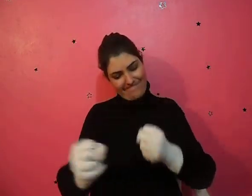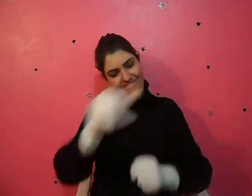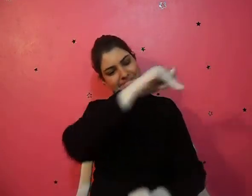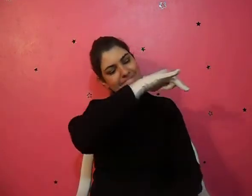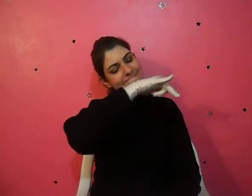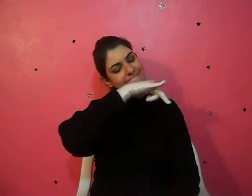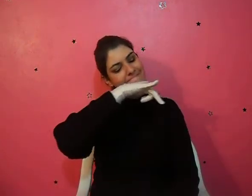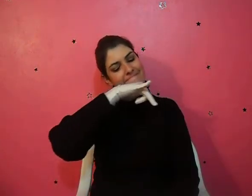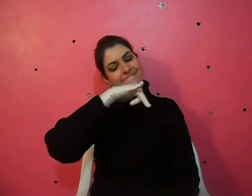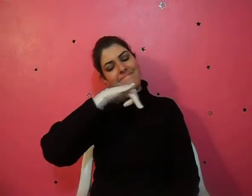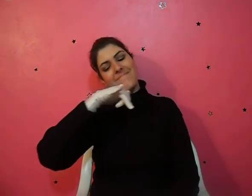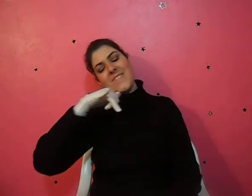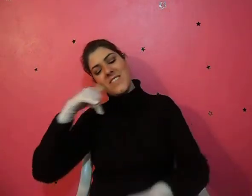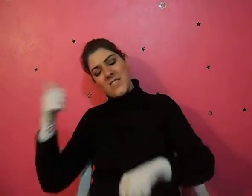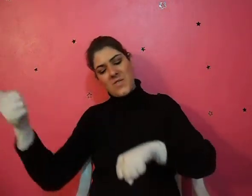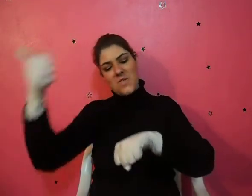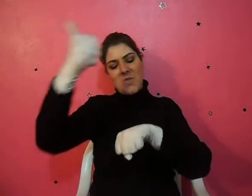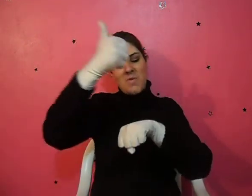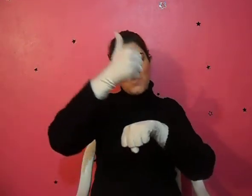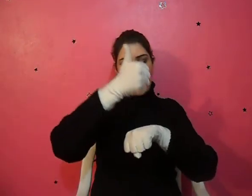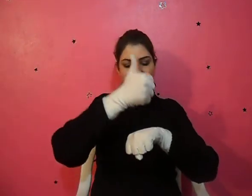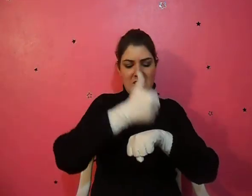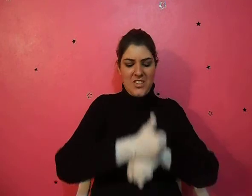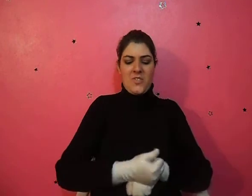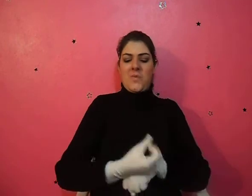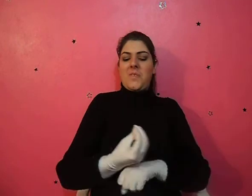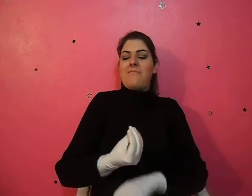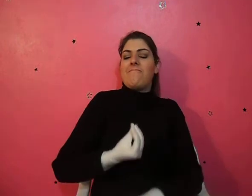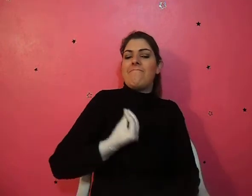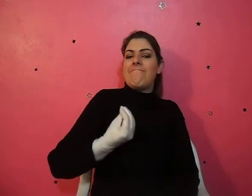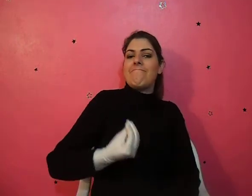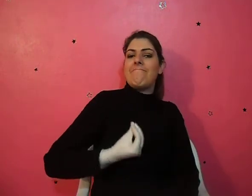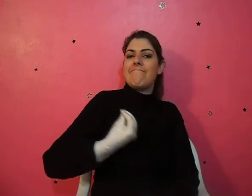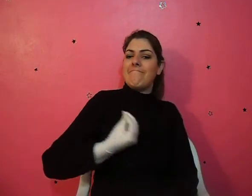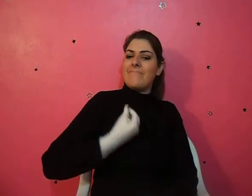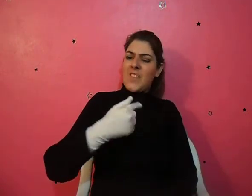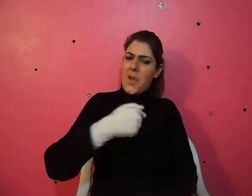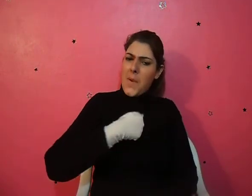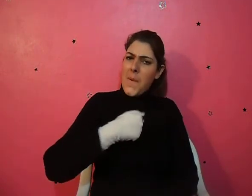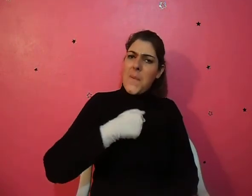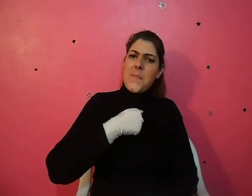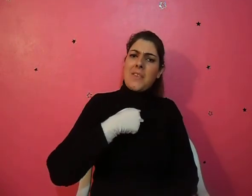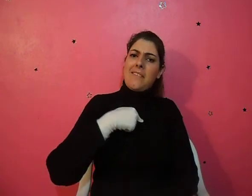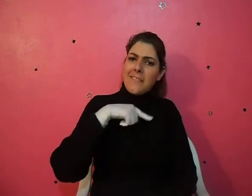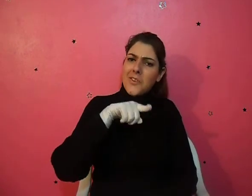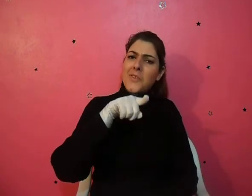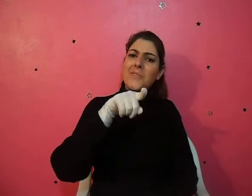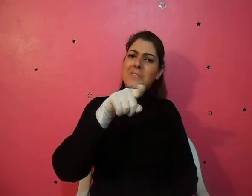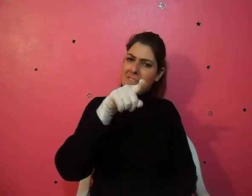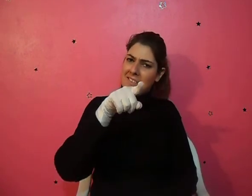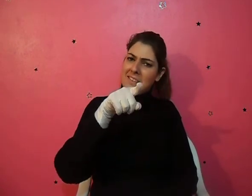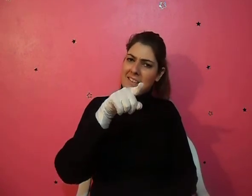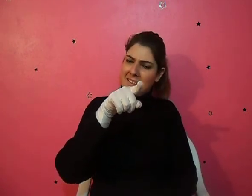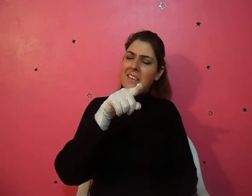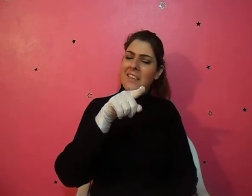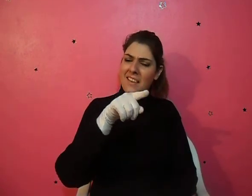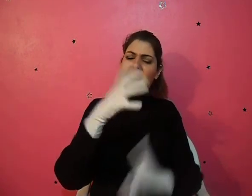morreu em meu lugar. O Filho, sem entrega,